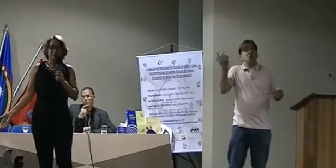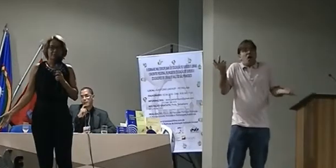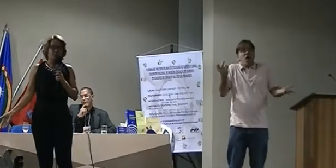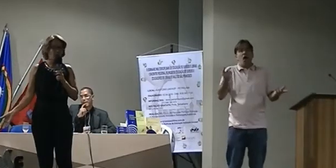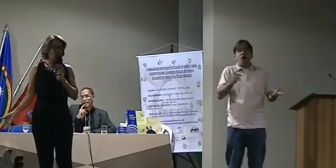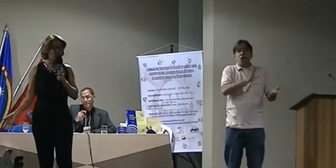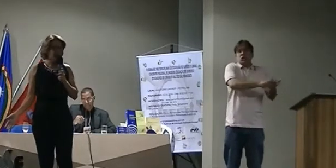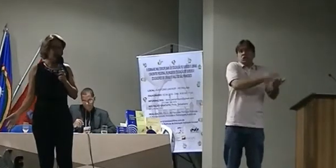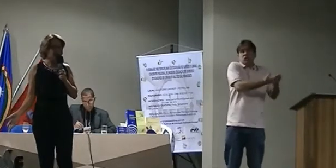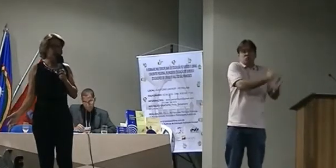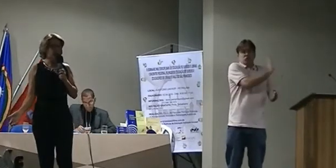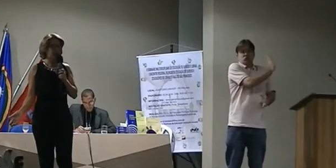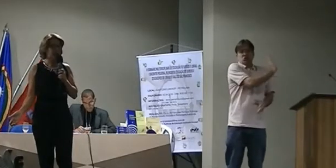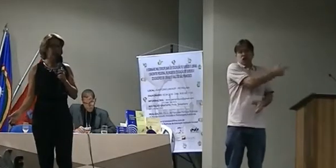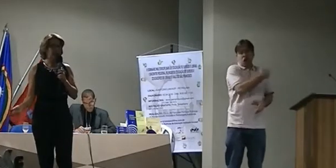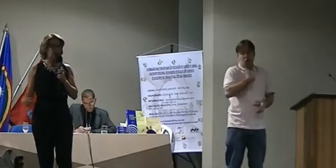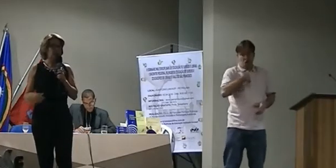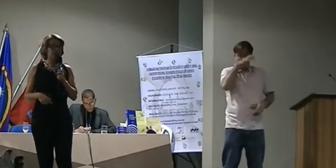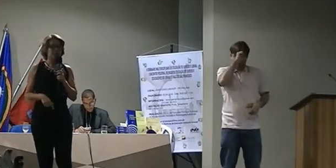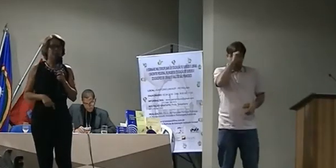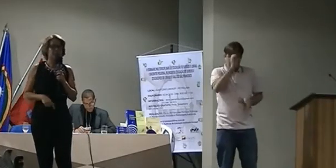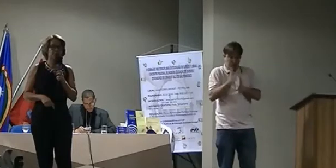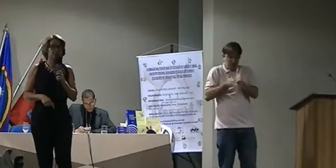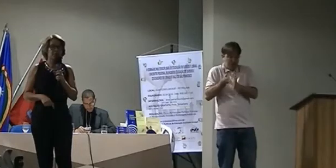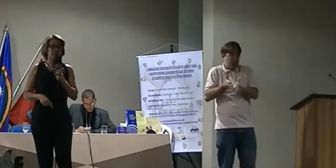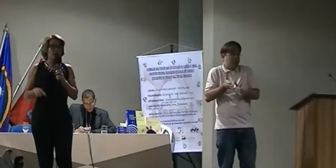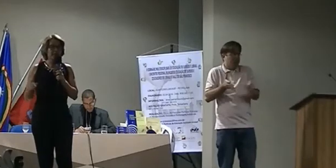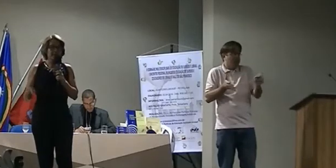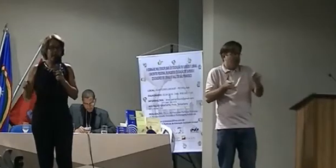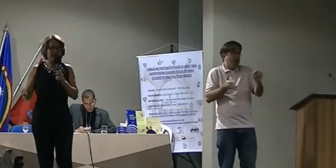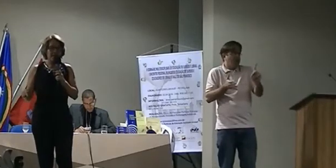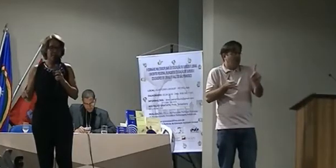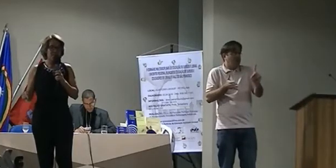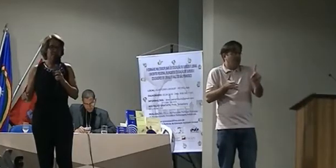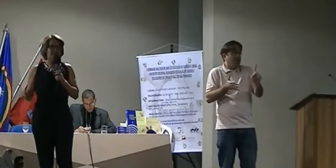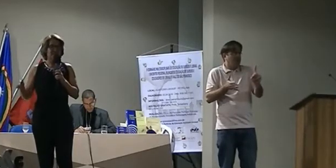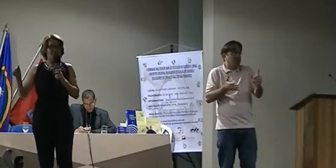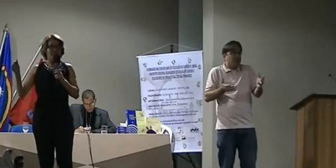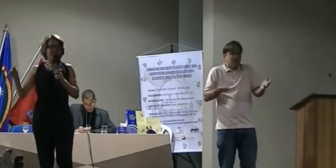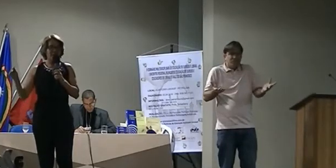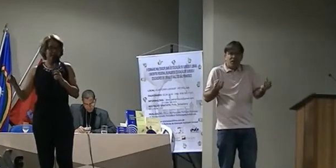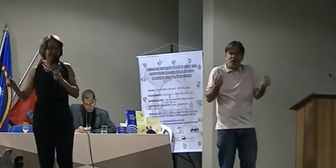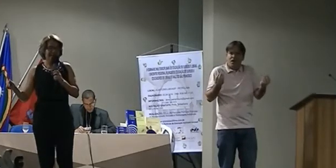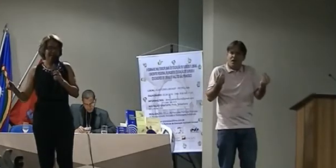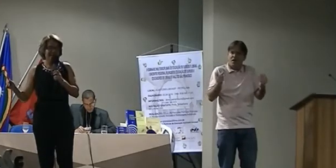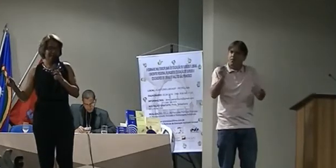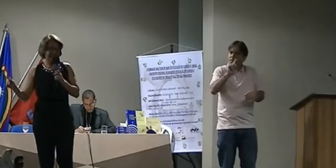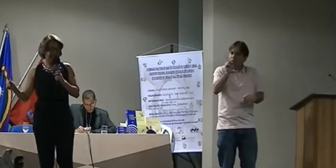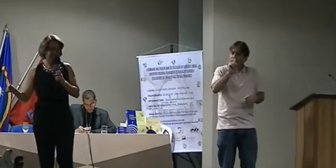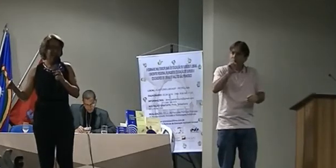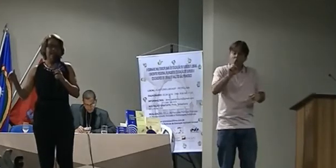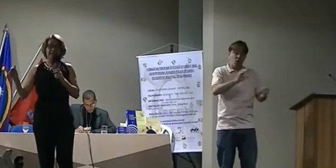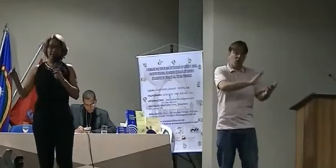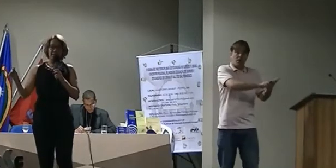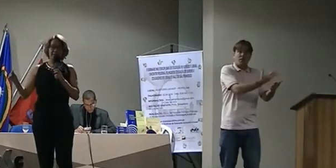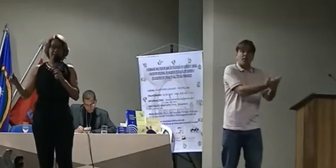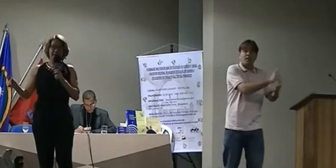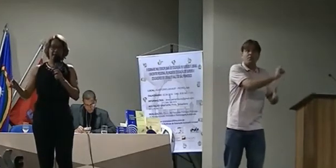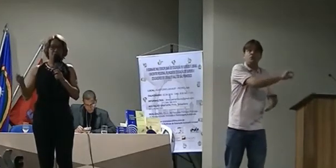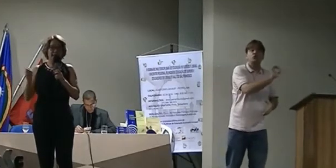Ora, e a sua responsabilidade enquanto professor? O intérprete, o papel dele lá é interpretar, não